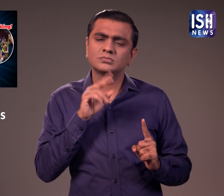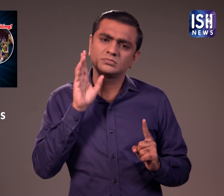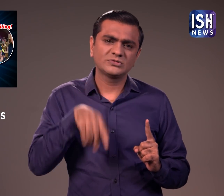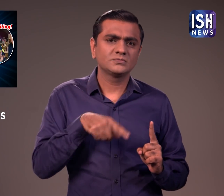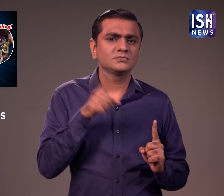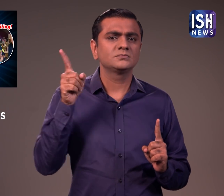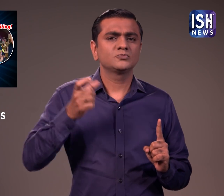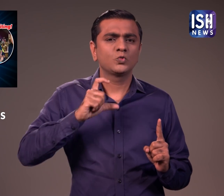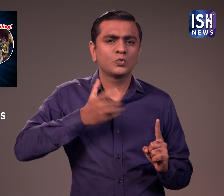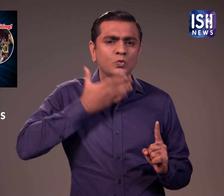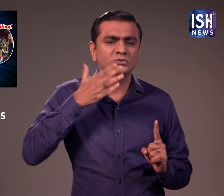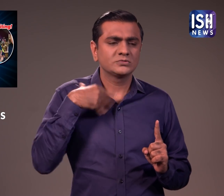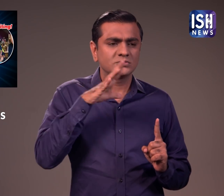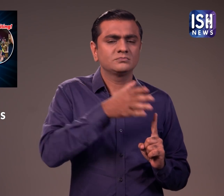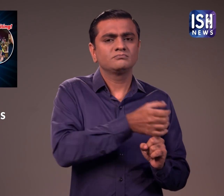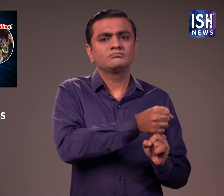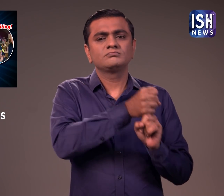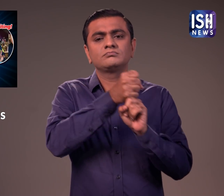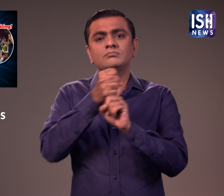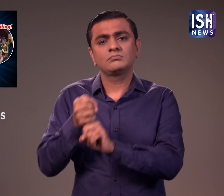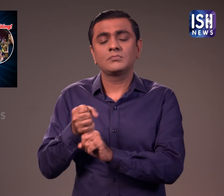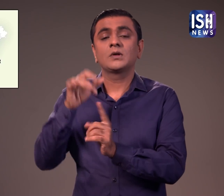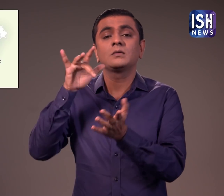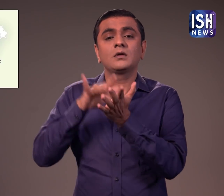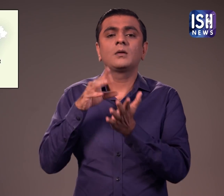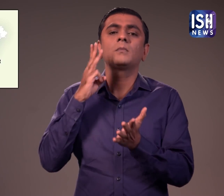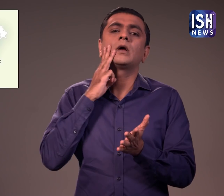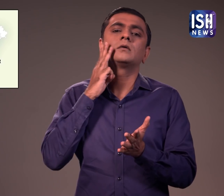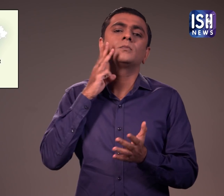और फिर वह मनुपूर में खेल अकडेमी में प्रशिक्षन के लिए गई